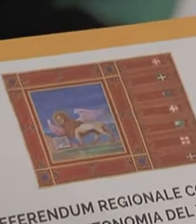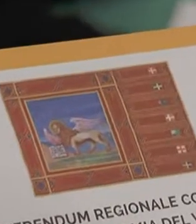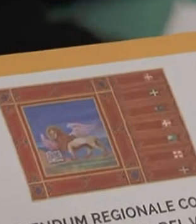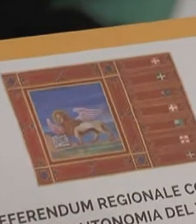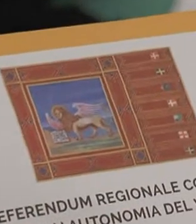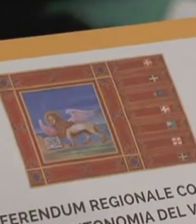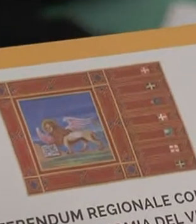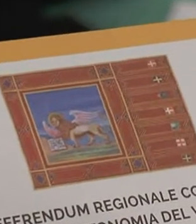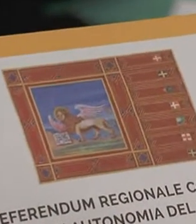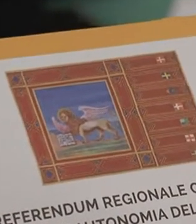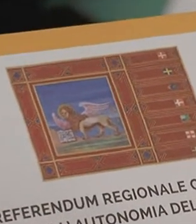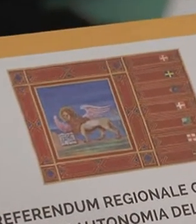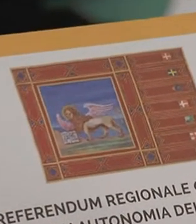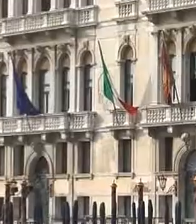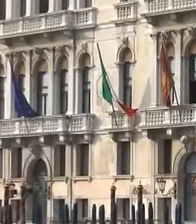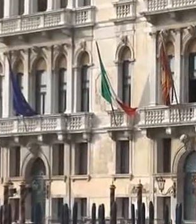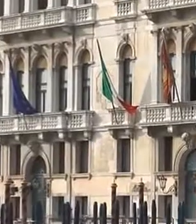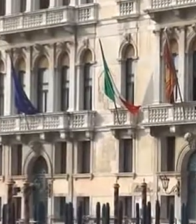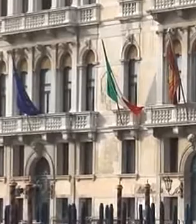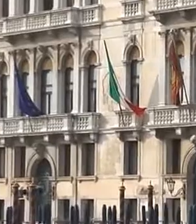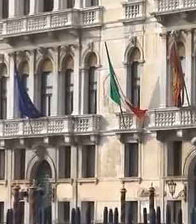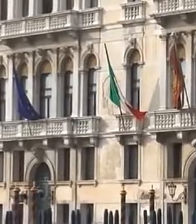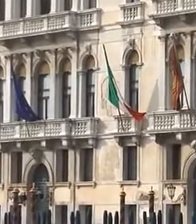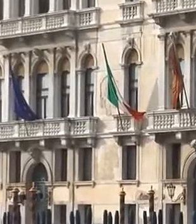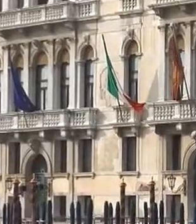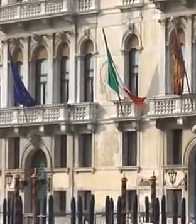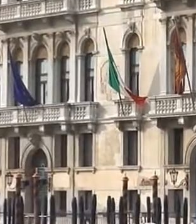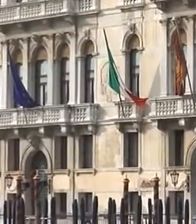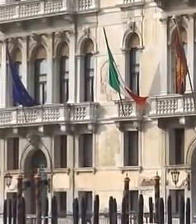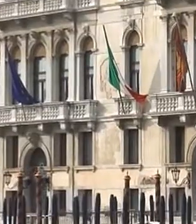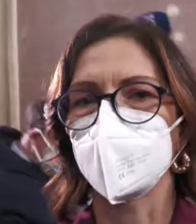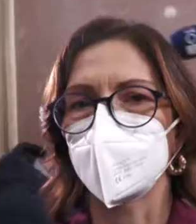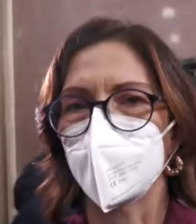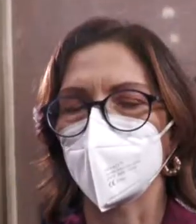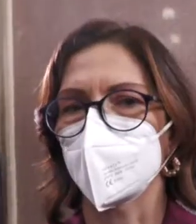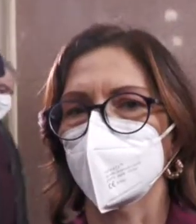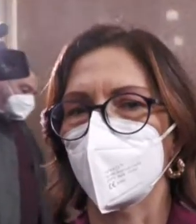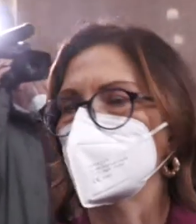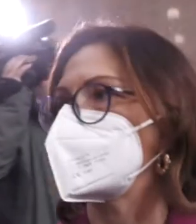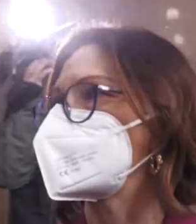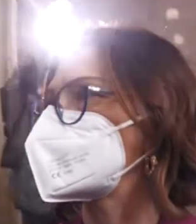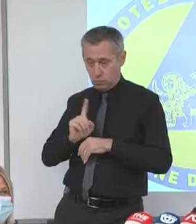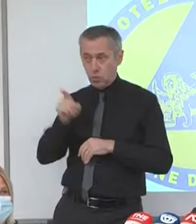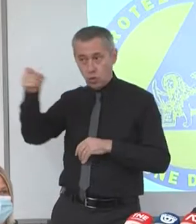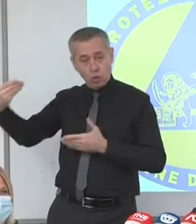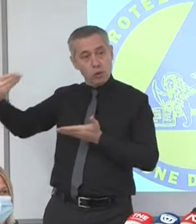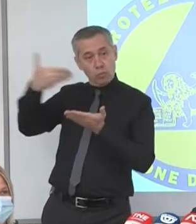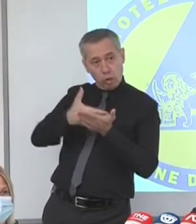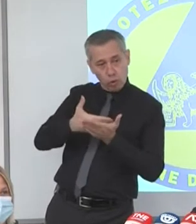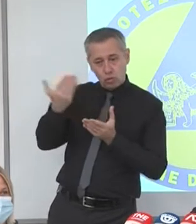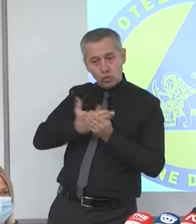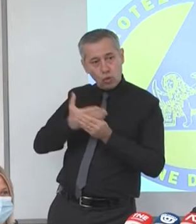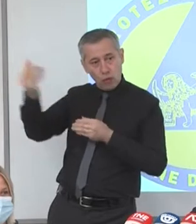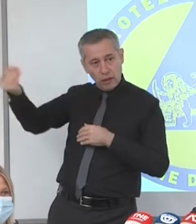La regione sta preparando osservazioni al documento presentato dal governo e non è una proposta del ministro Gelmini come qualcuno ha detto. Non esiste un